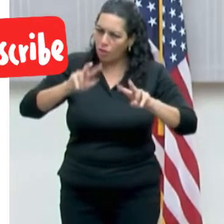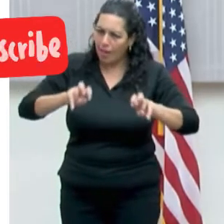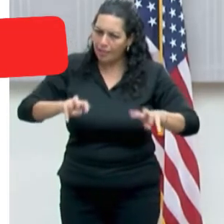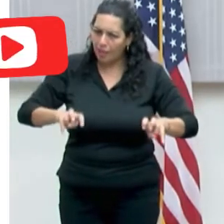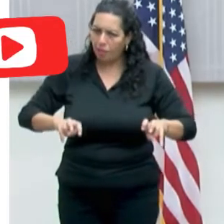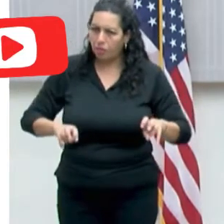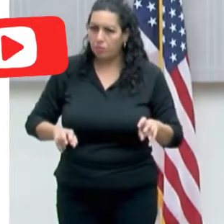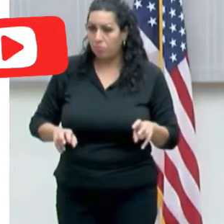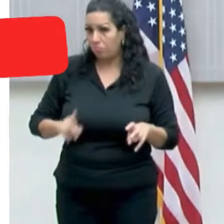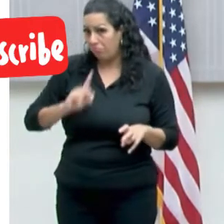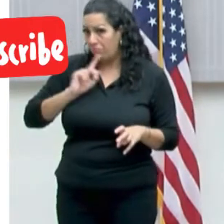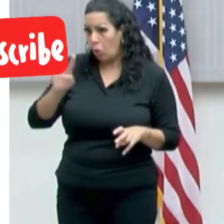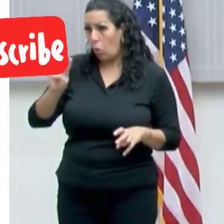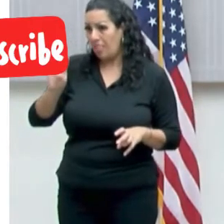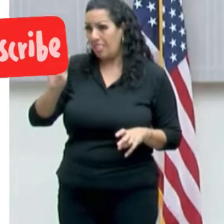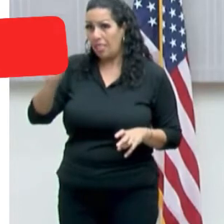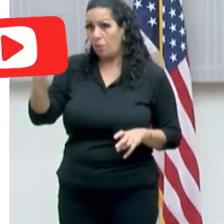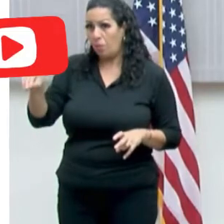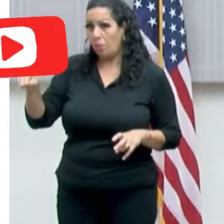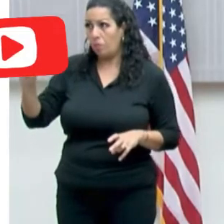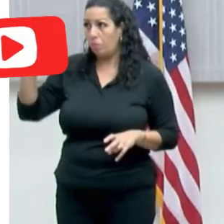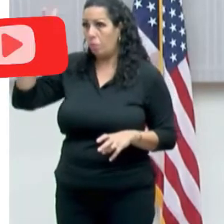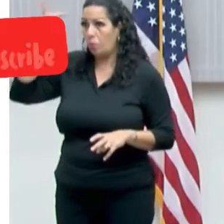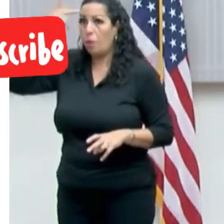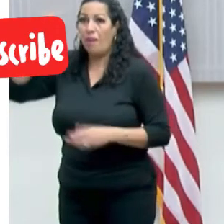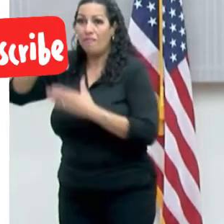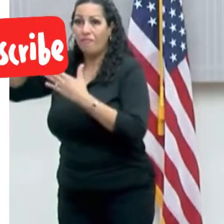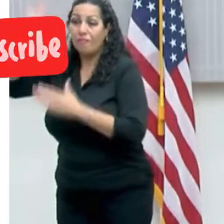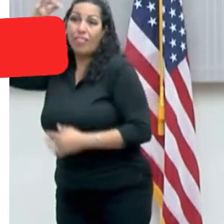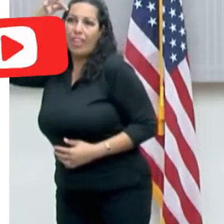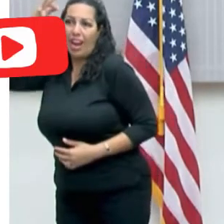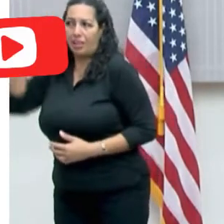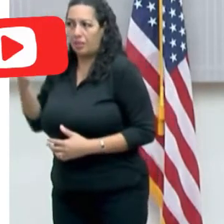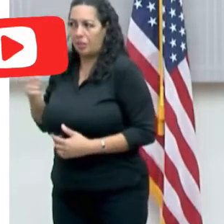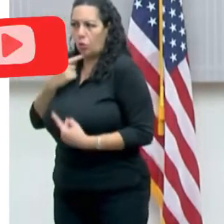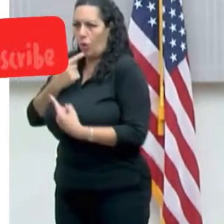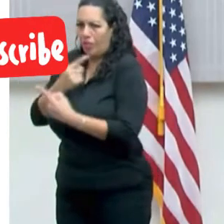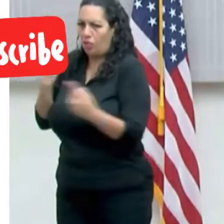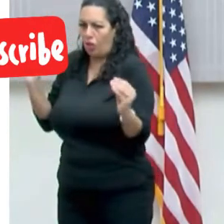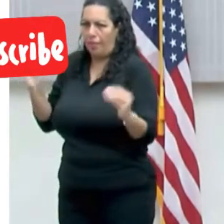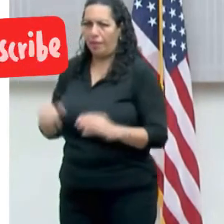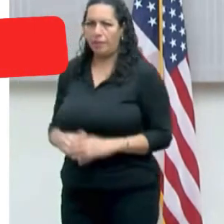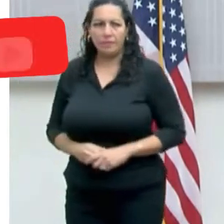vuelvo y te repito, 47% son programas federales, y ellos no han dicho todavía absolutamente nada sobre eso.